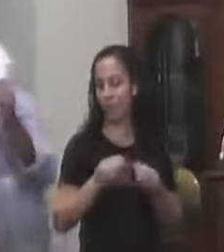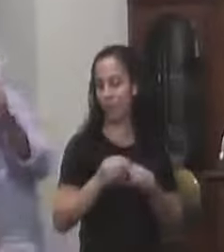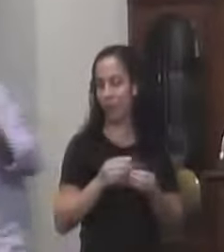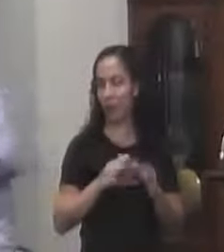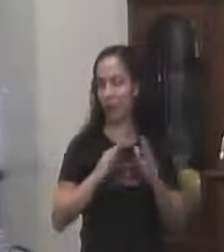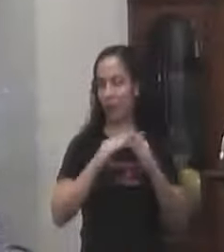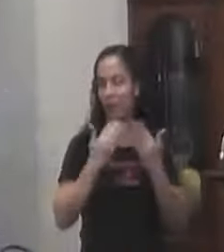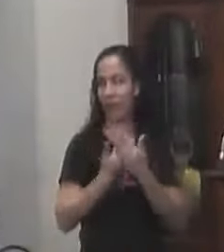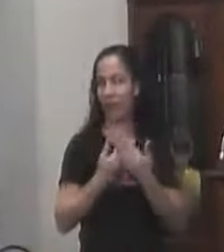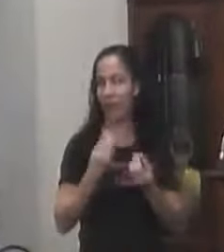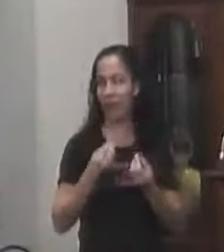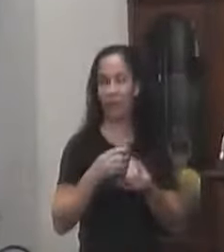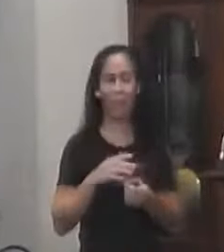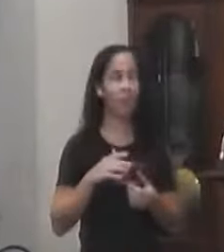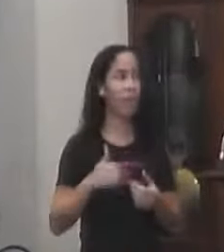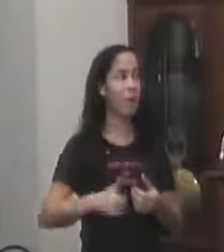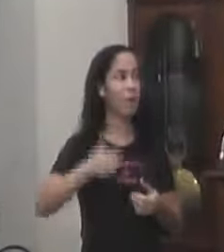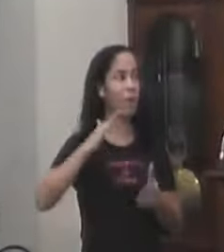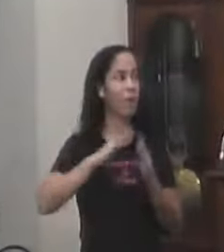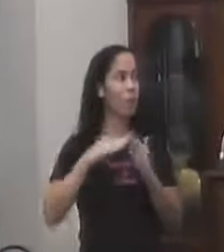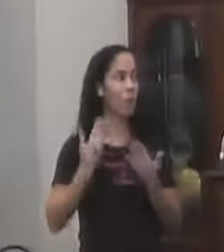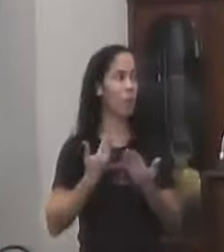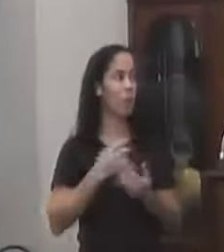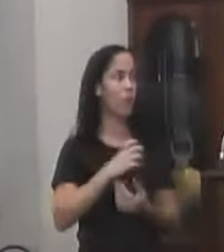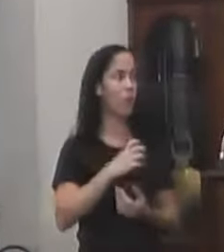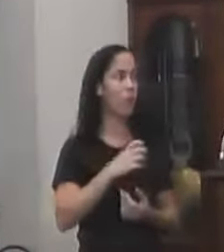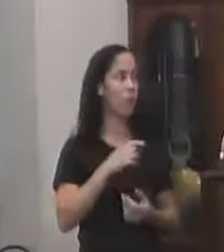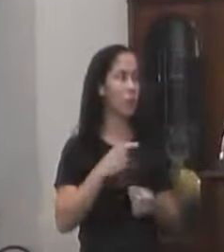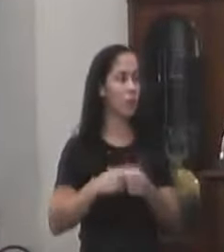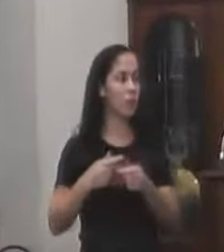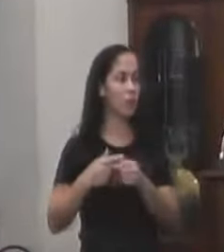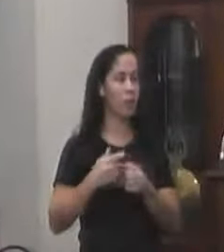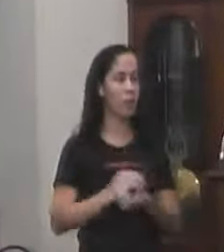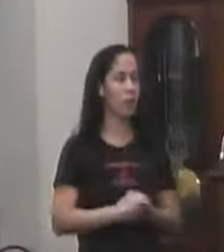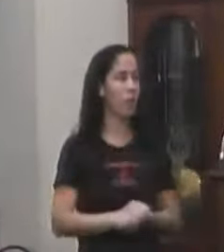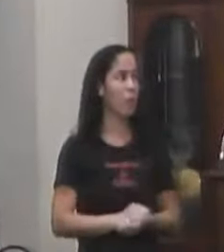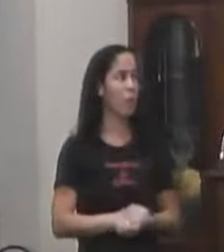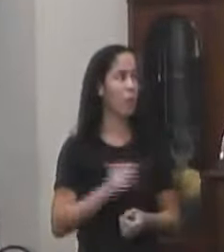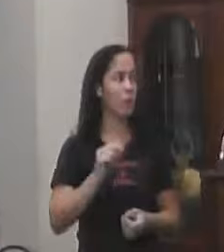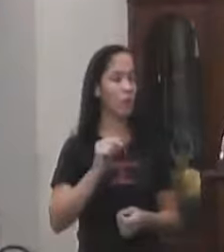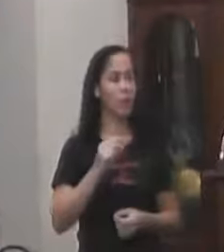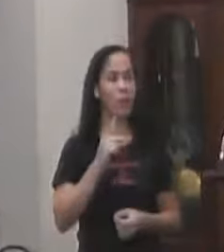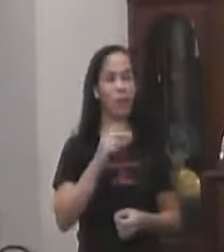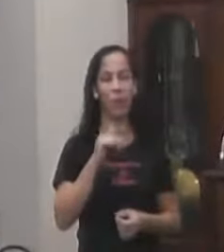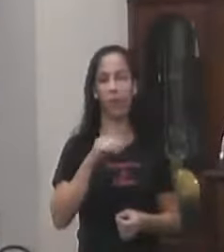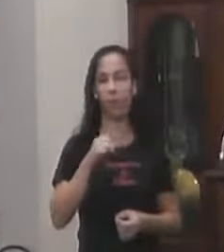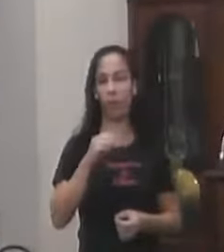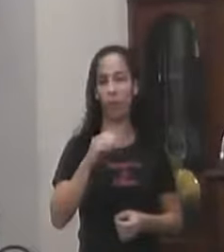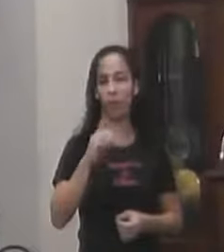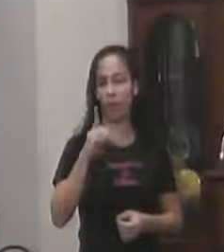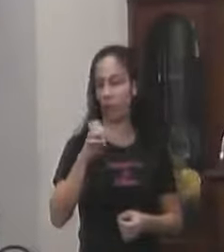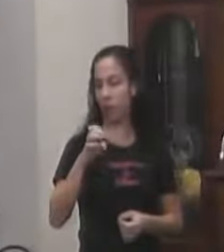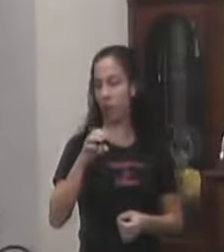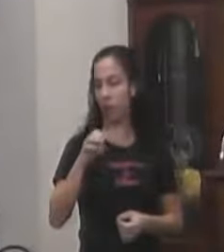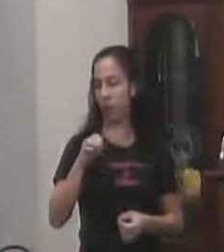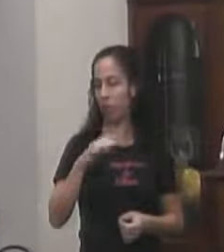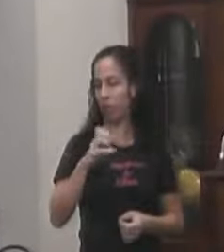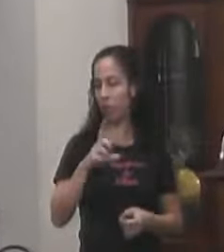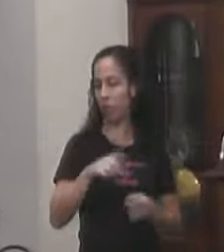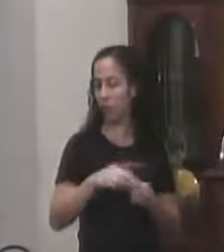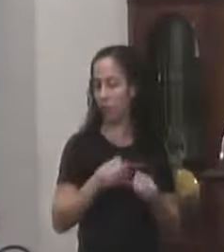Ter uma escola Que é a melhor escola Do estado Do município Que é o pingo de mel Ela quer ter uma escola